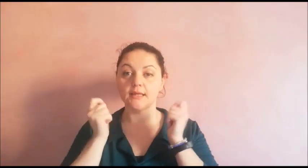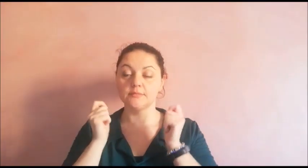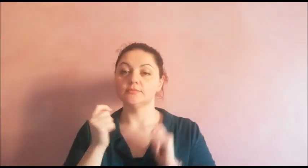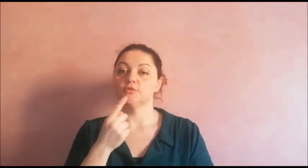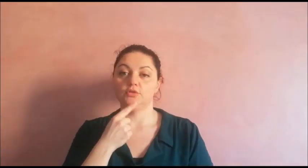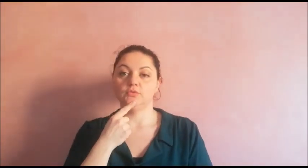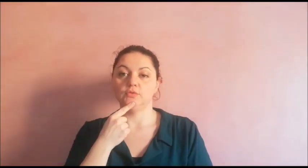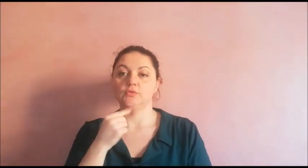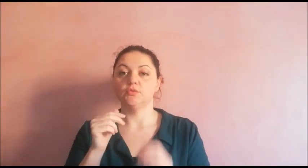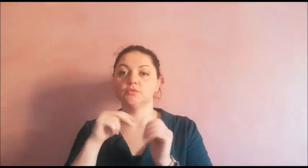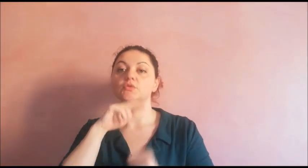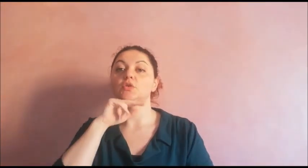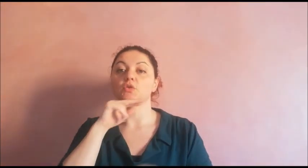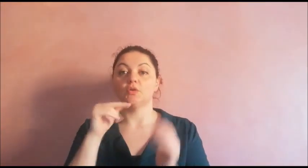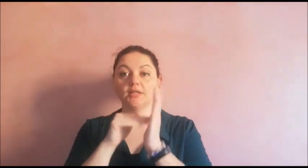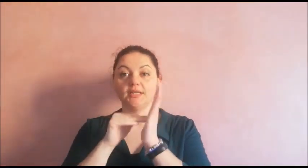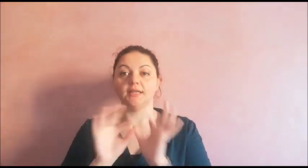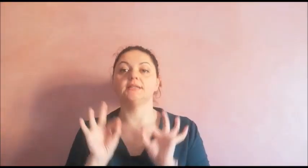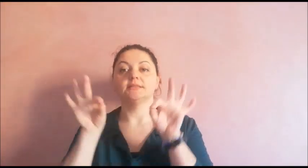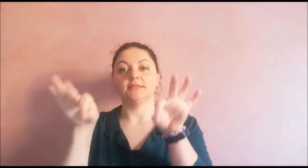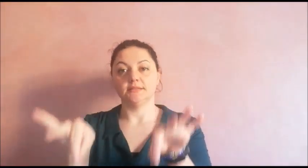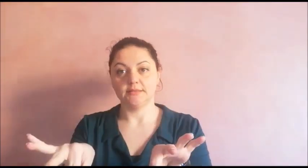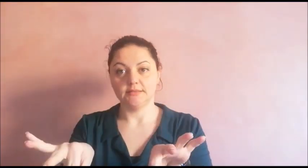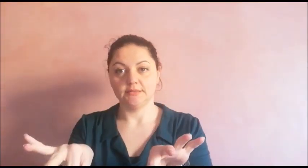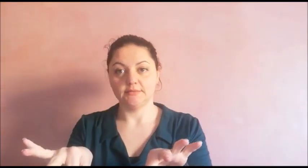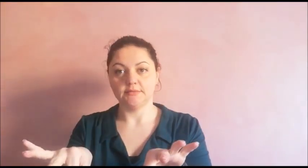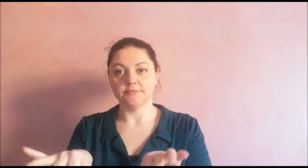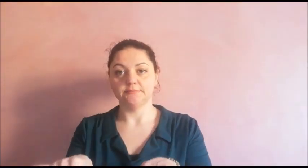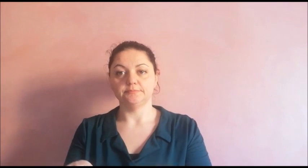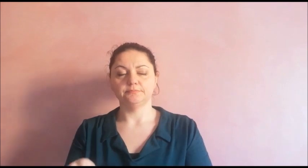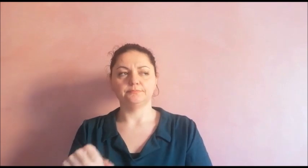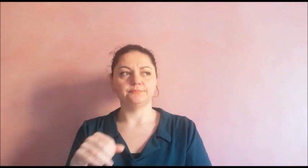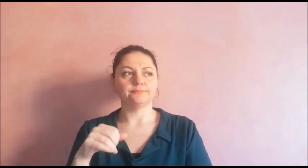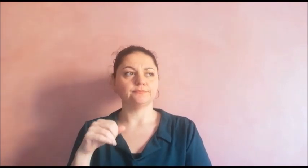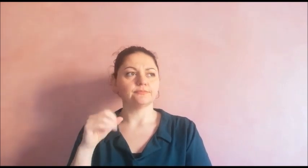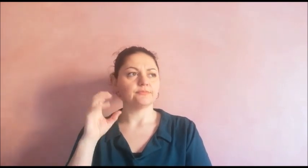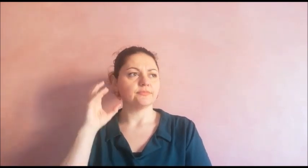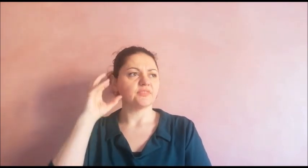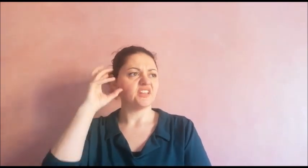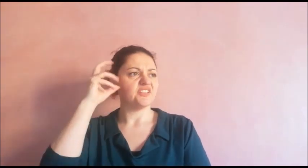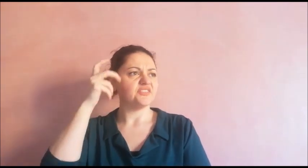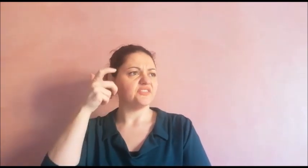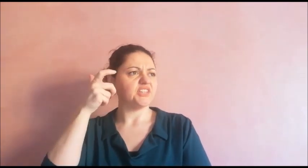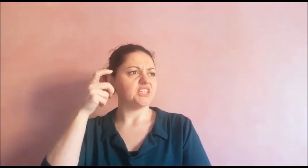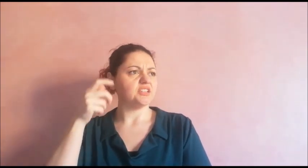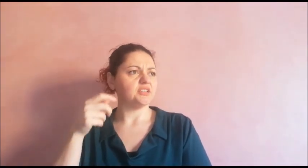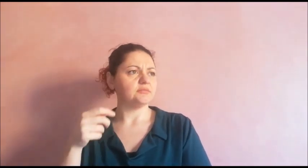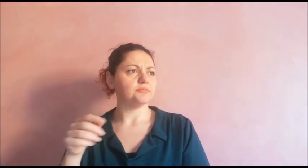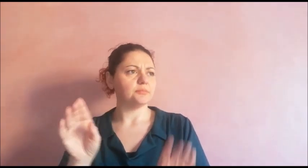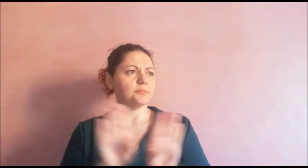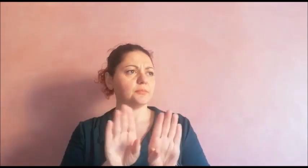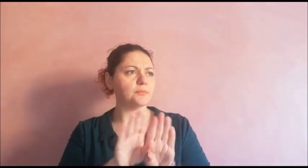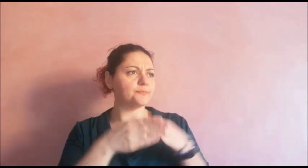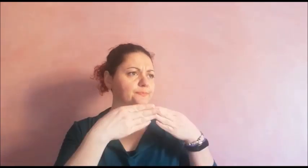Cappuccetto rosso arrivò finalmente a casa della nonna. Ma che strano! La porta è